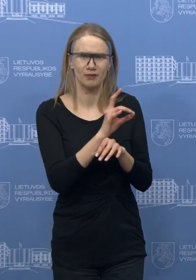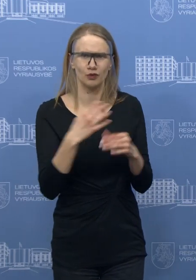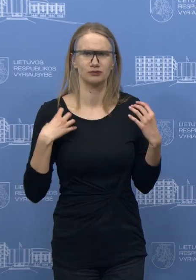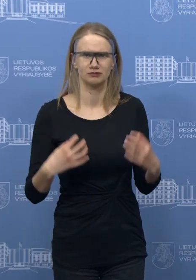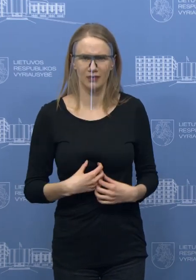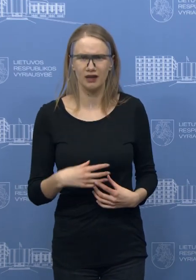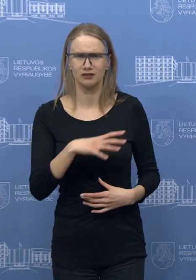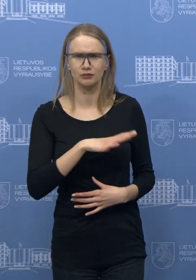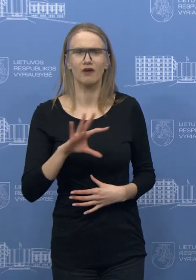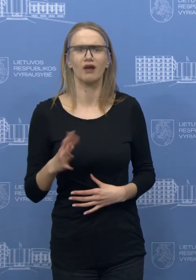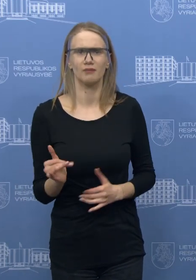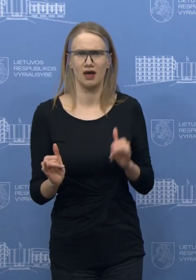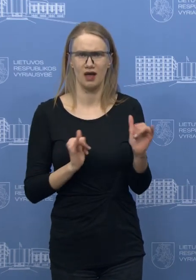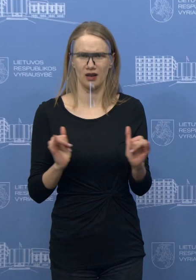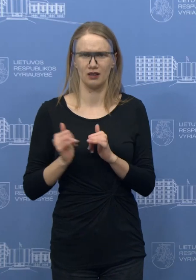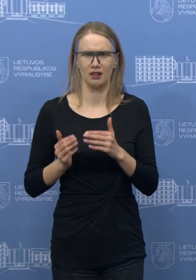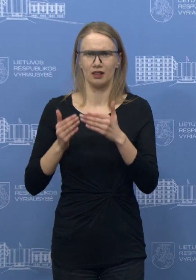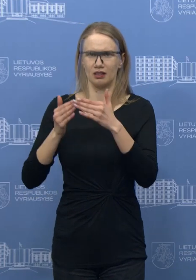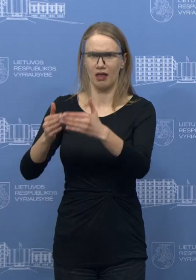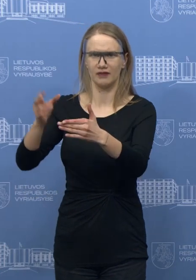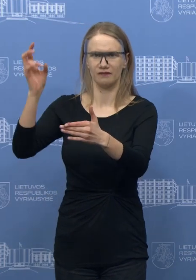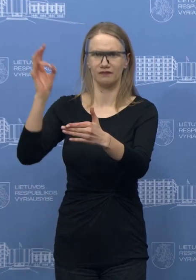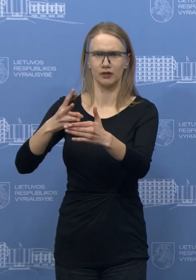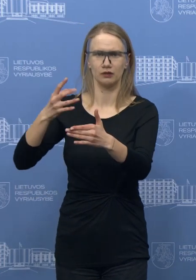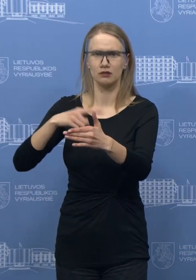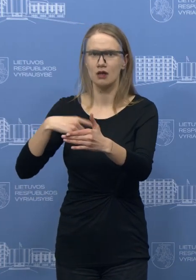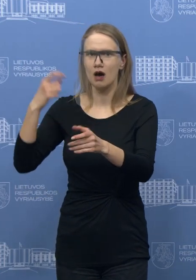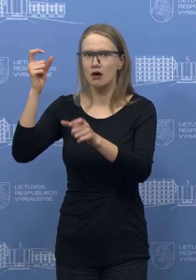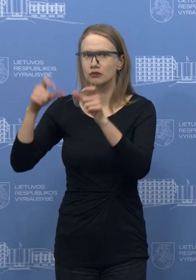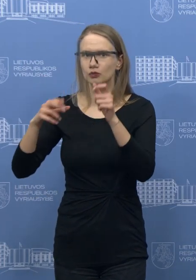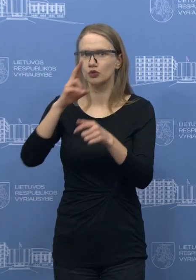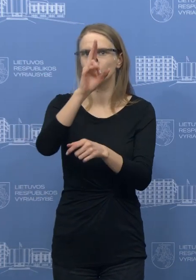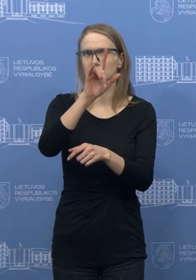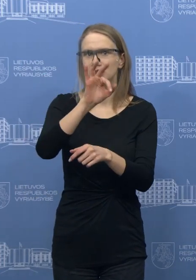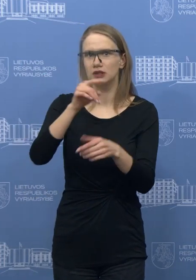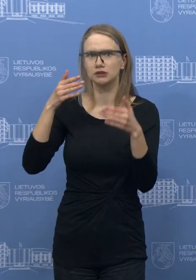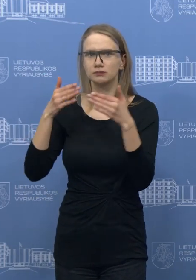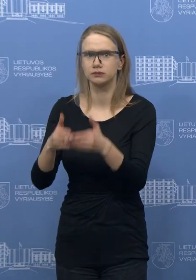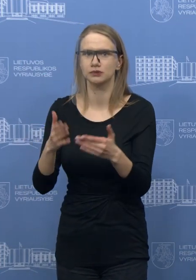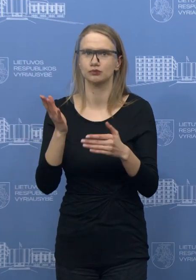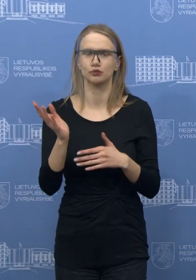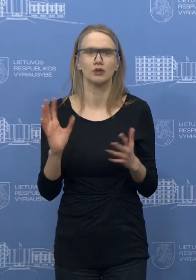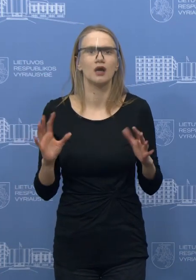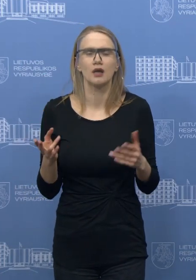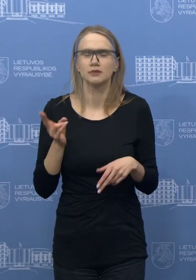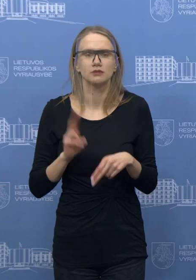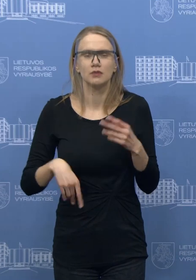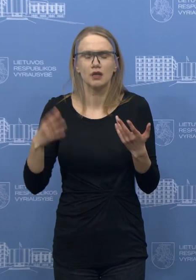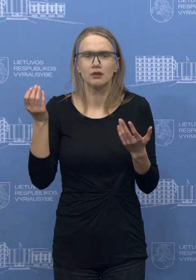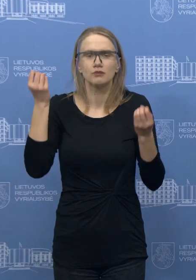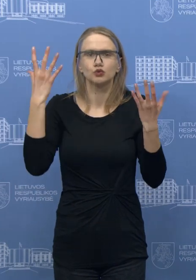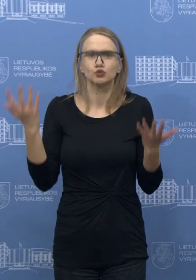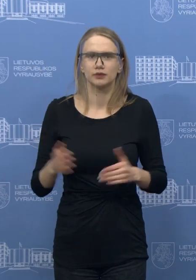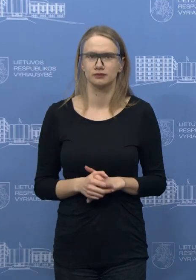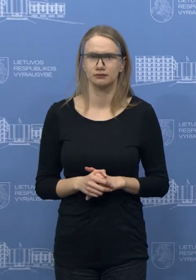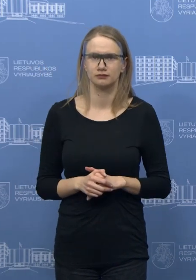kad valiktas yra keltas, kur daugiausiai keleivių yra iš tikrųjų iš kylio atvyksta. Tai kokią tokios sprendimų logiką gal galit pasakyti?